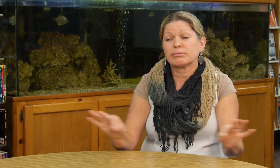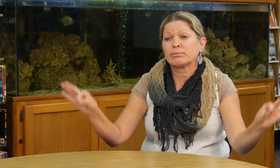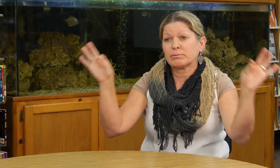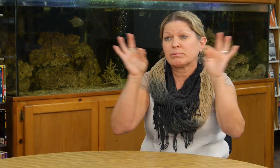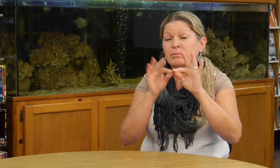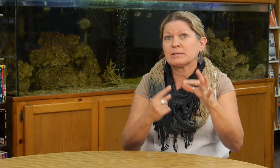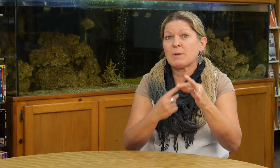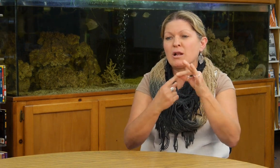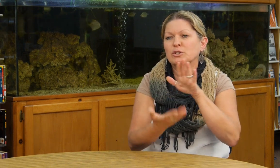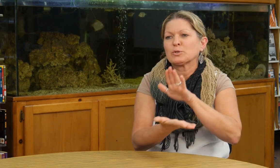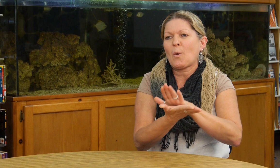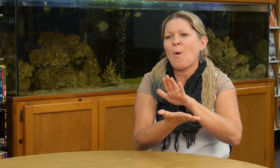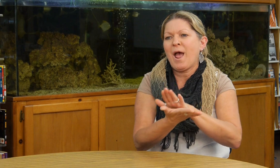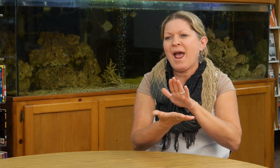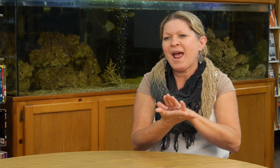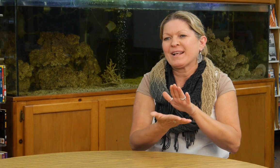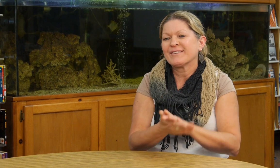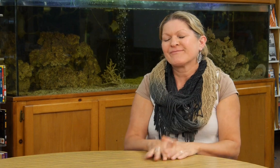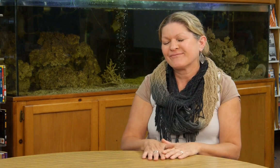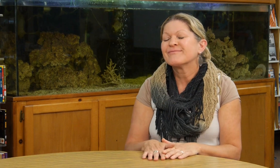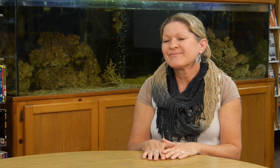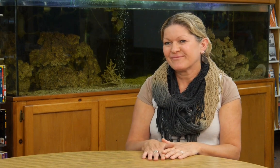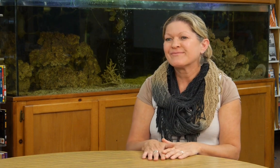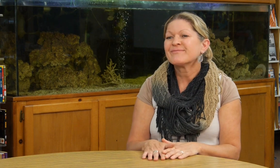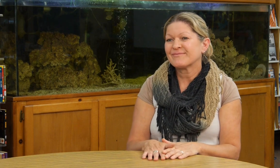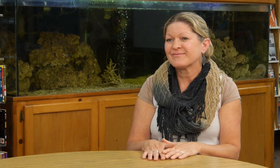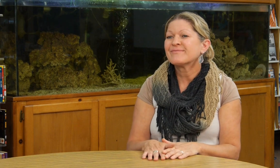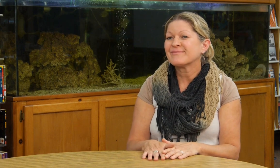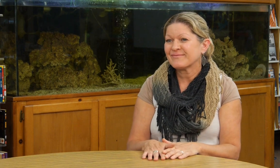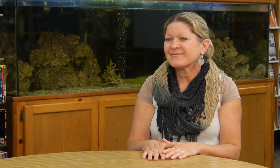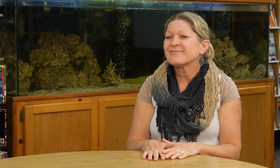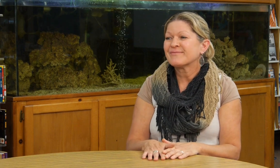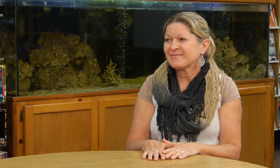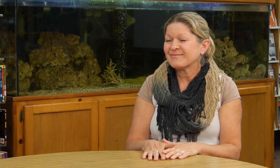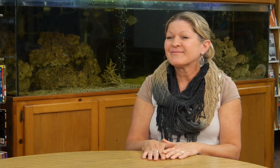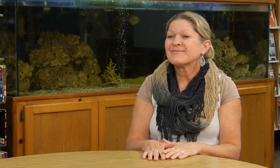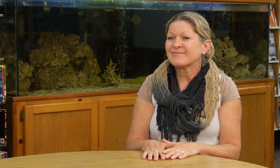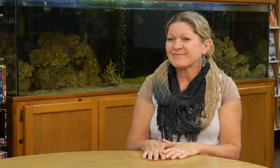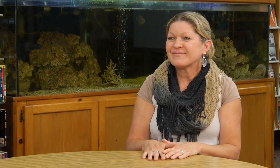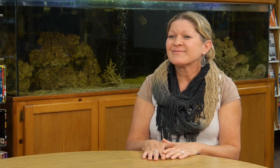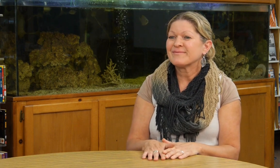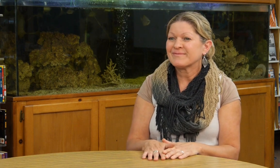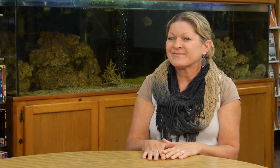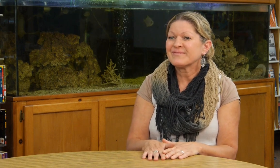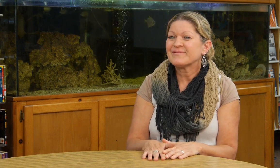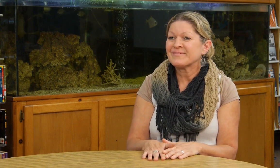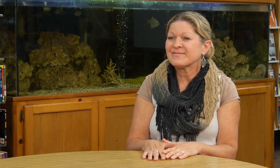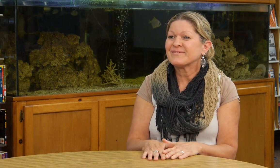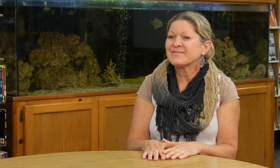sordos. Por eso yo pienso que los intérpretes trilingües son muy importantes para nosotros aquí en la escuela.